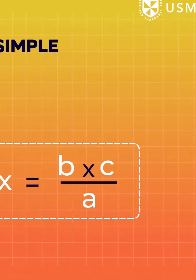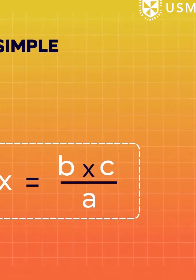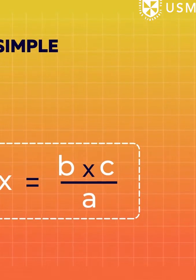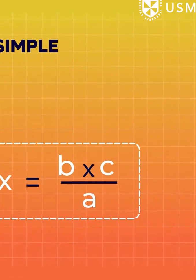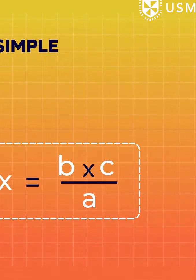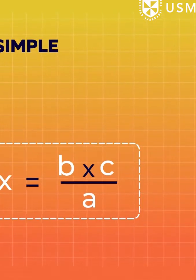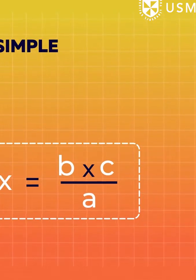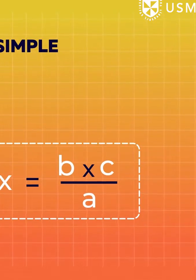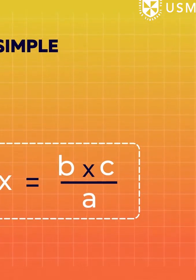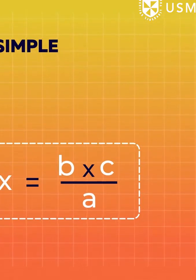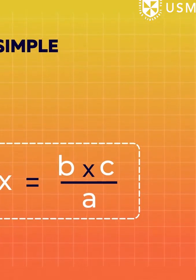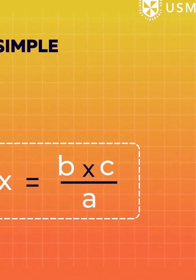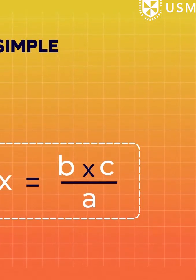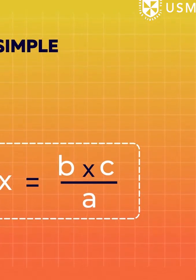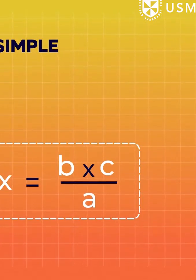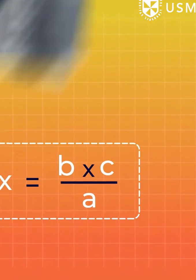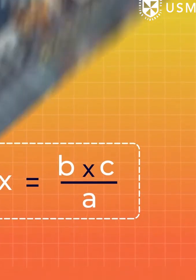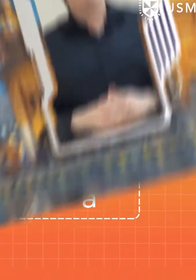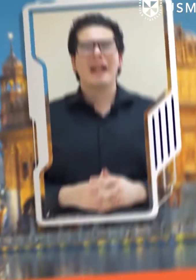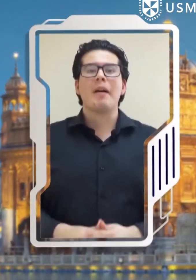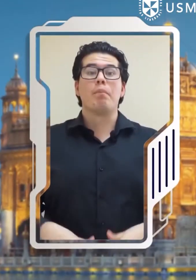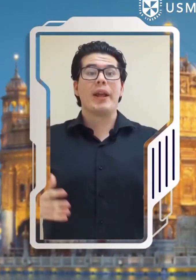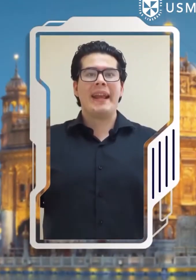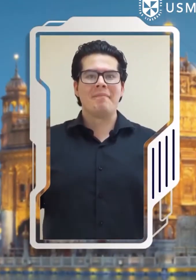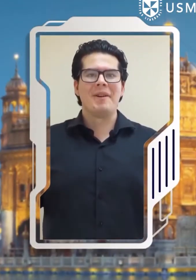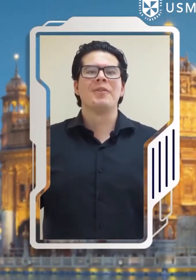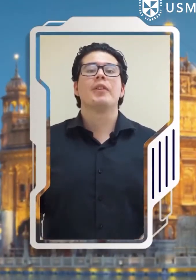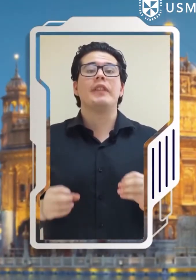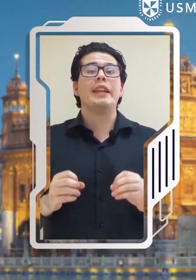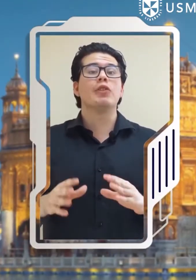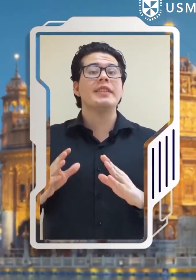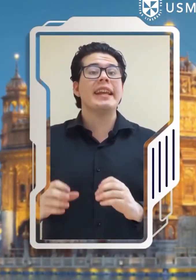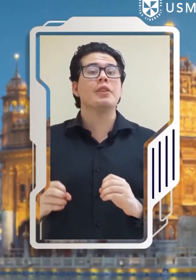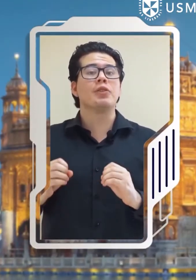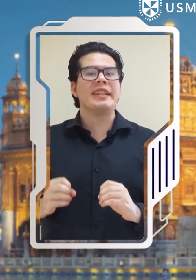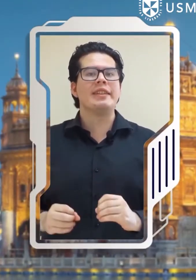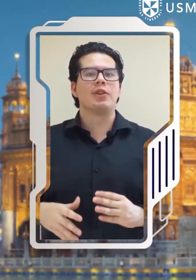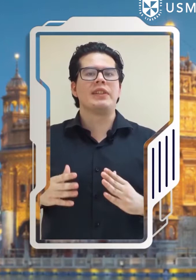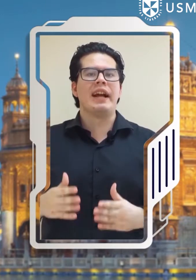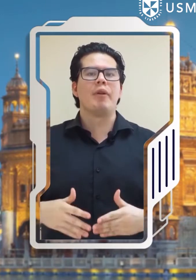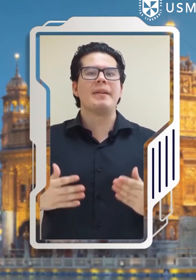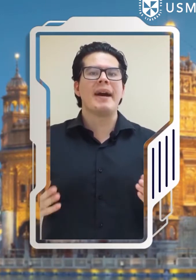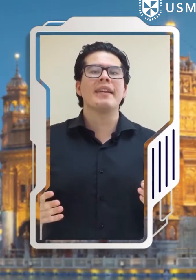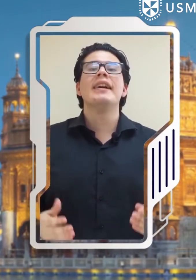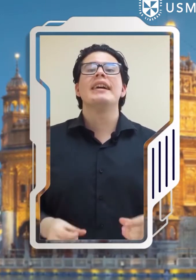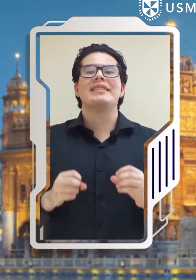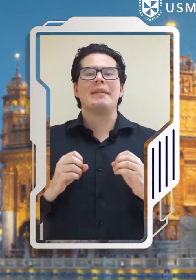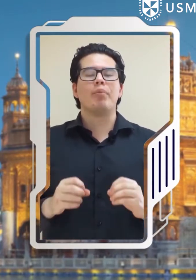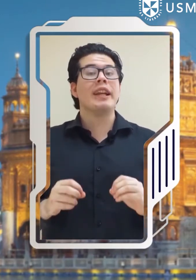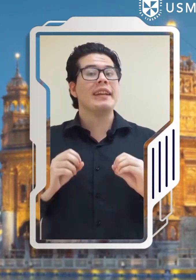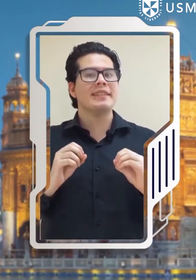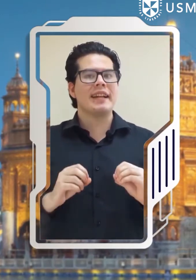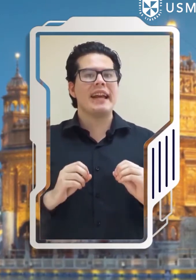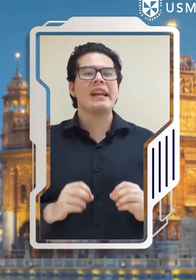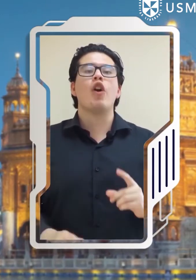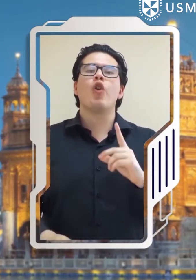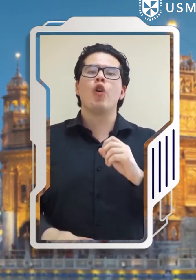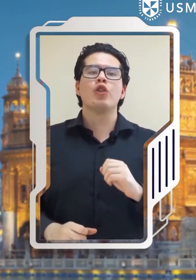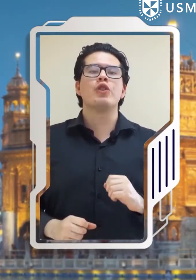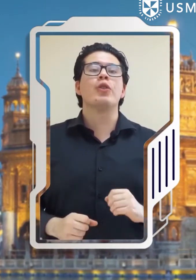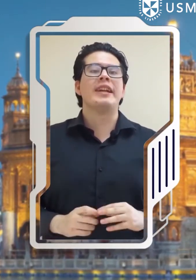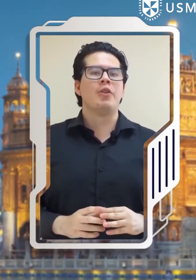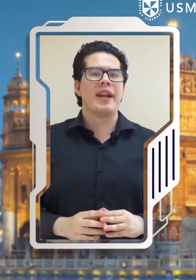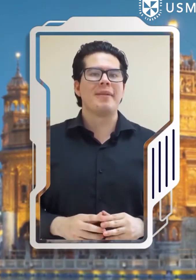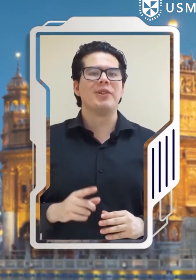ellas, la otra también disminuye Por ejemplo, de 200 litros de agua de mar se pueden extraer